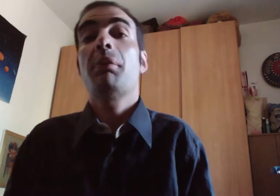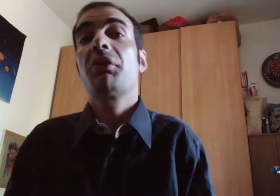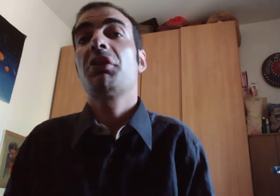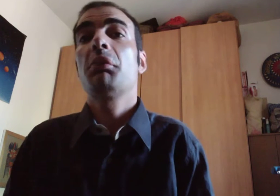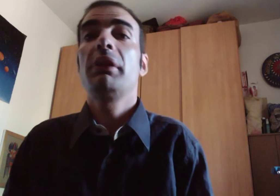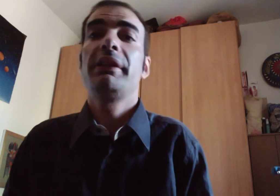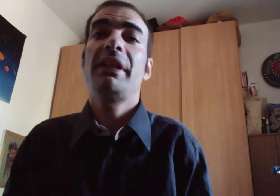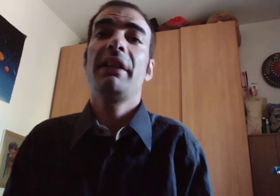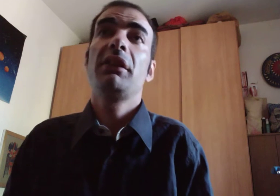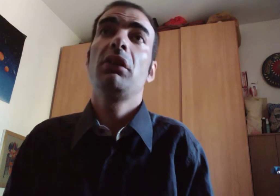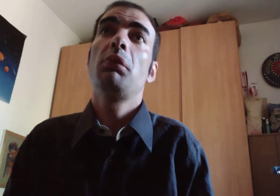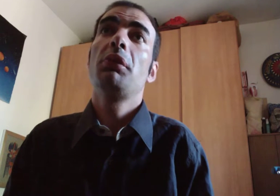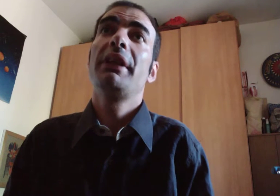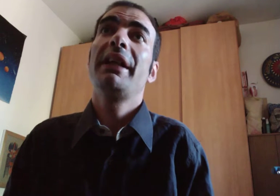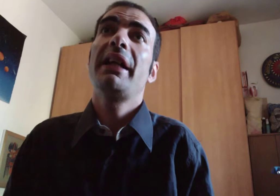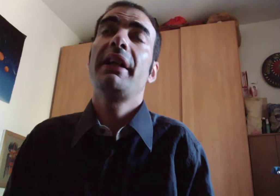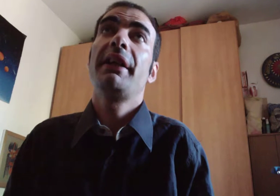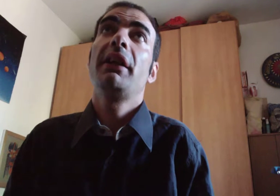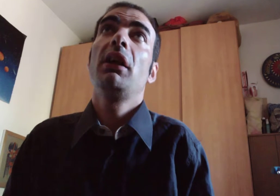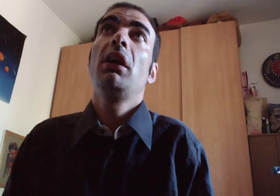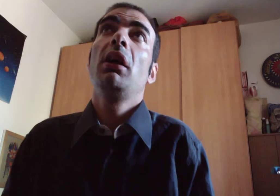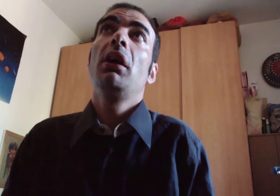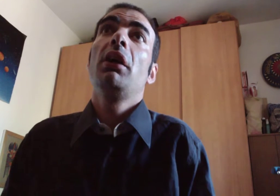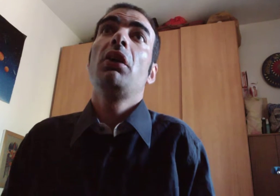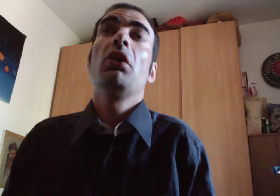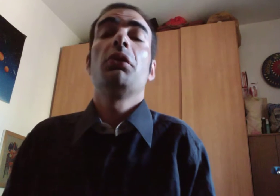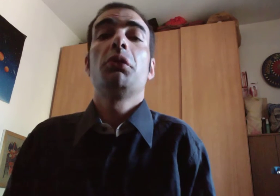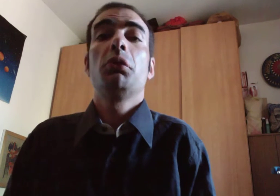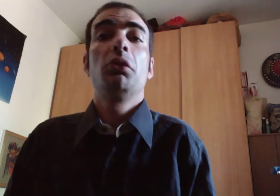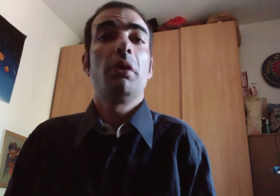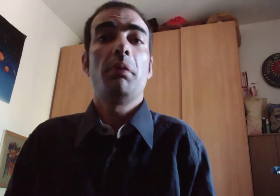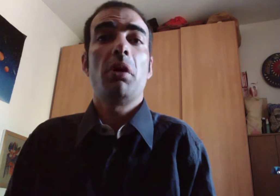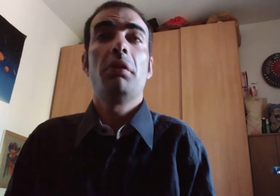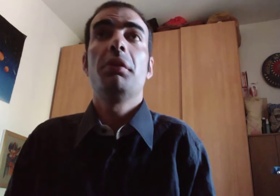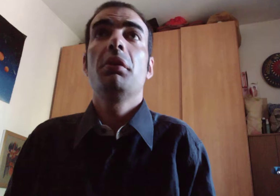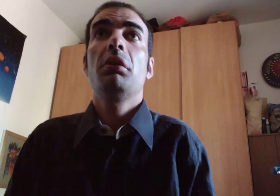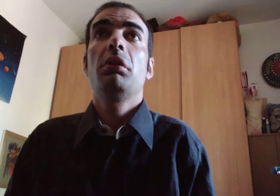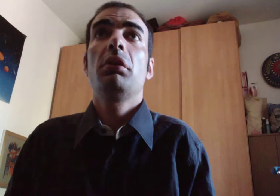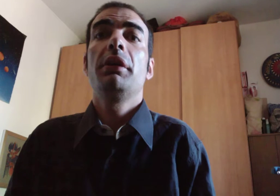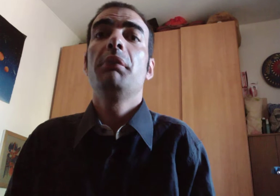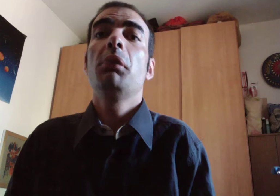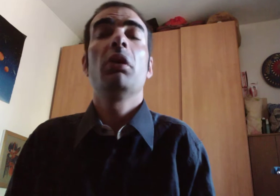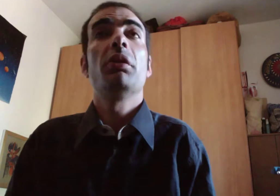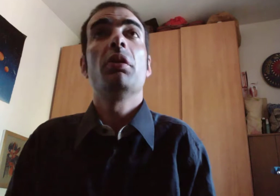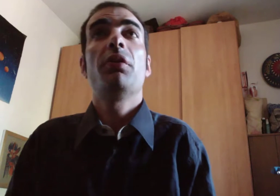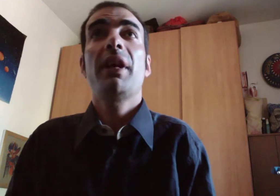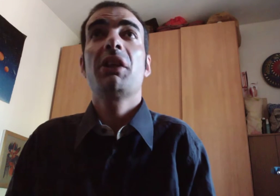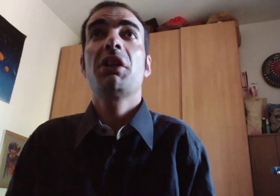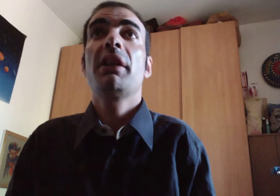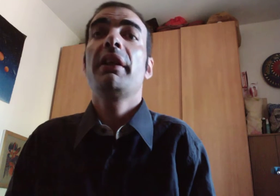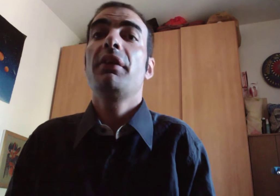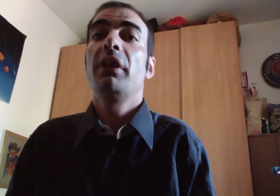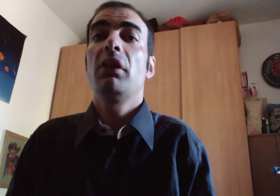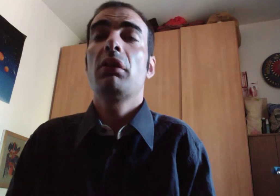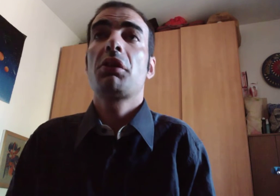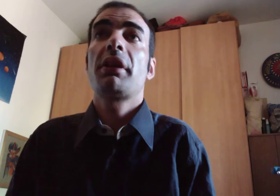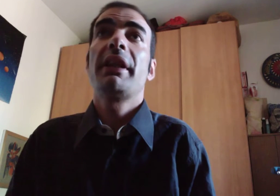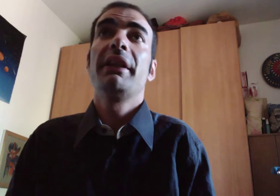possibilità di comunicare con tutto il mondo in modo facile veloce ed